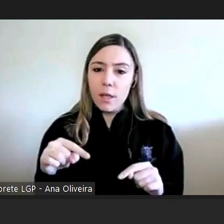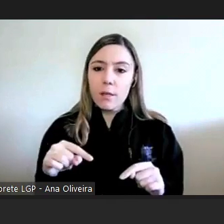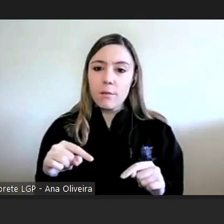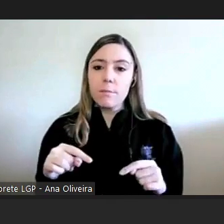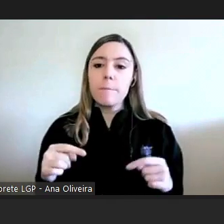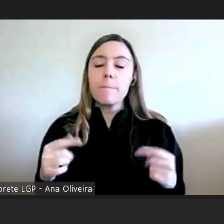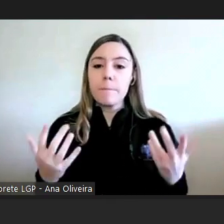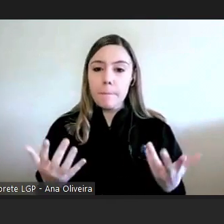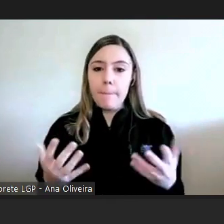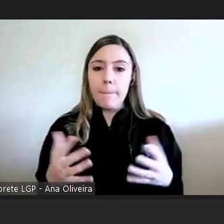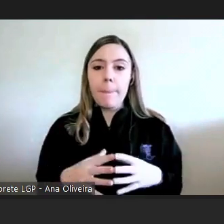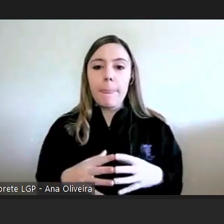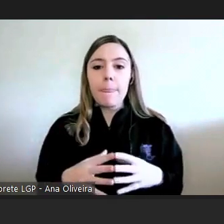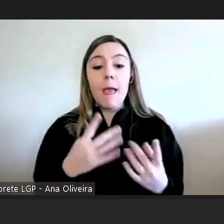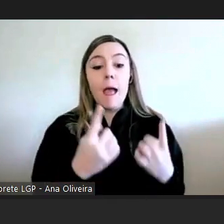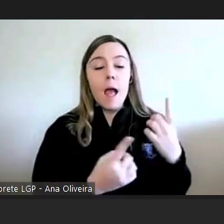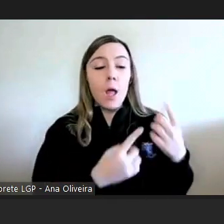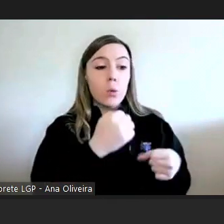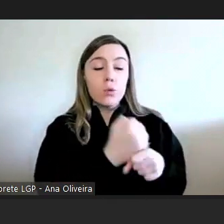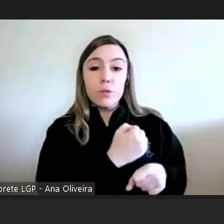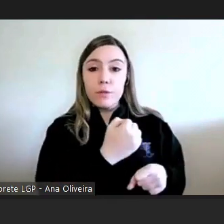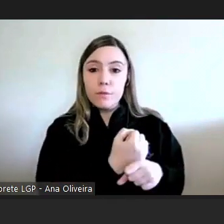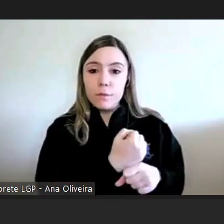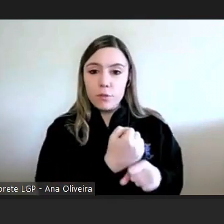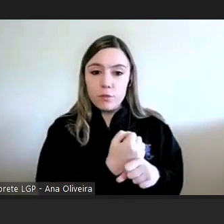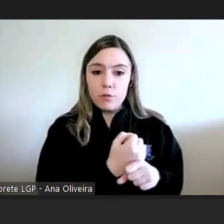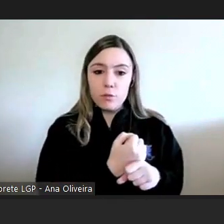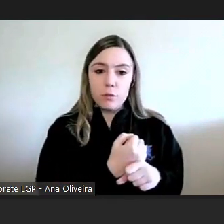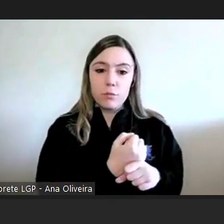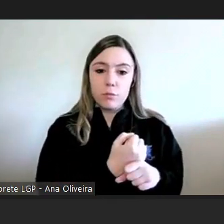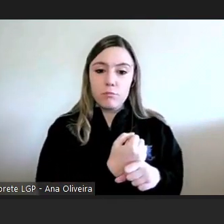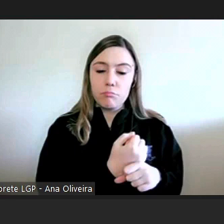seja há alguns serviços em que há uma capacidade